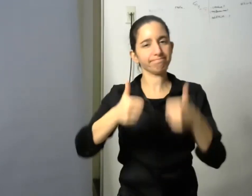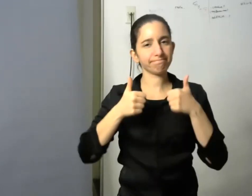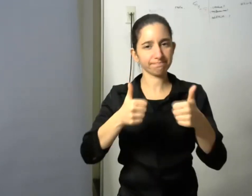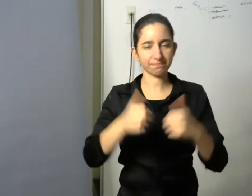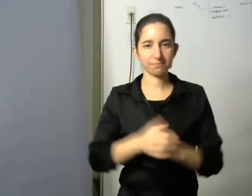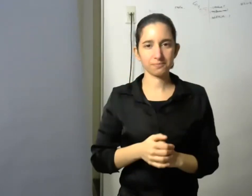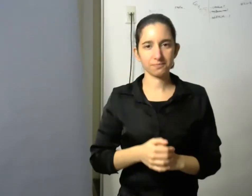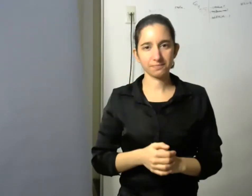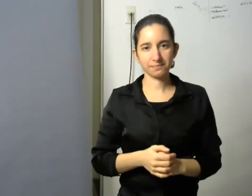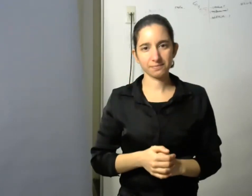por otro lado